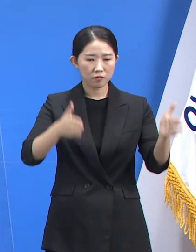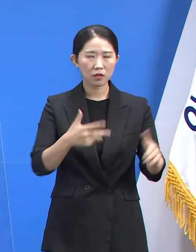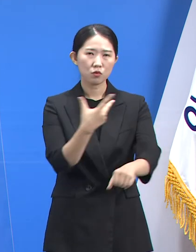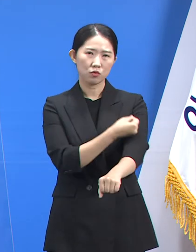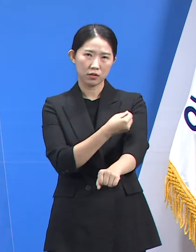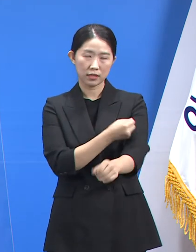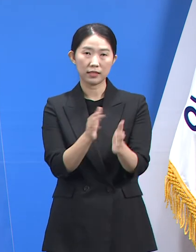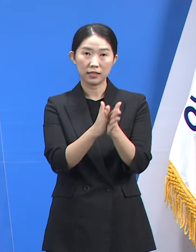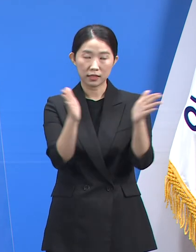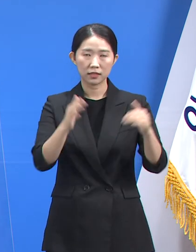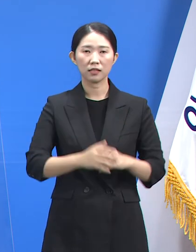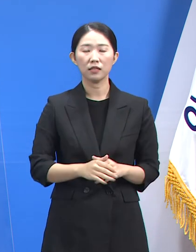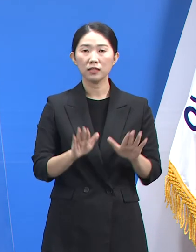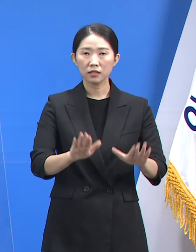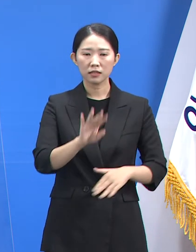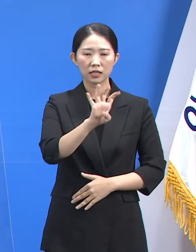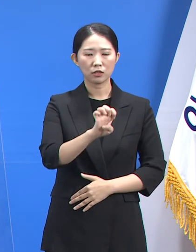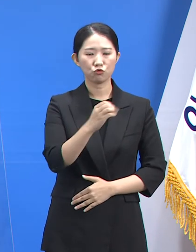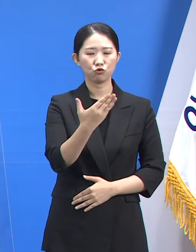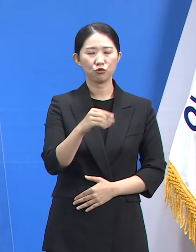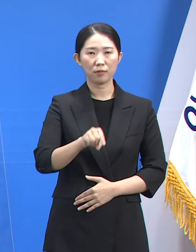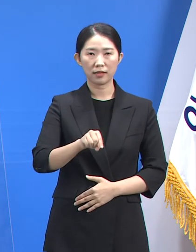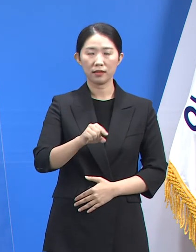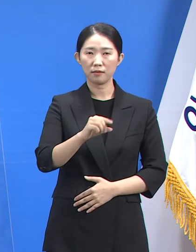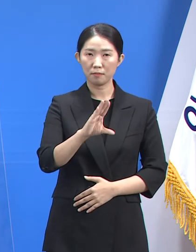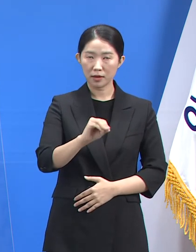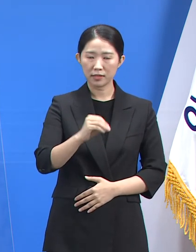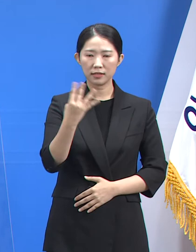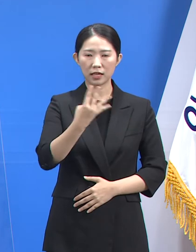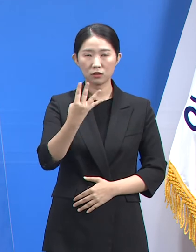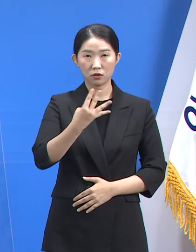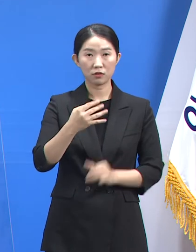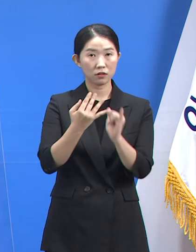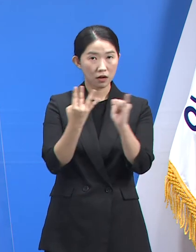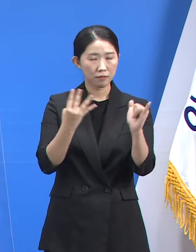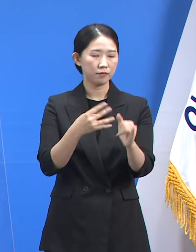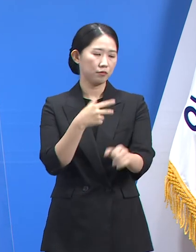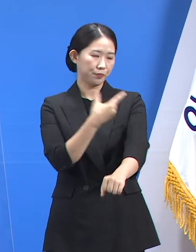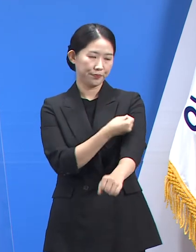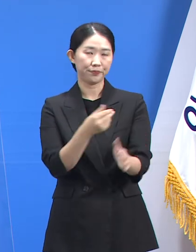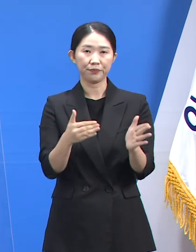%에 해당하는 49만 4,026명이 접종하였습니다.